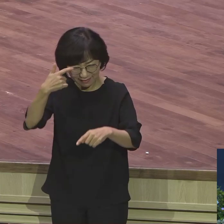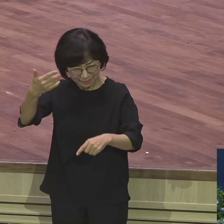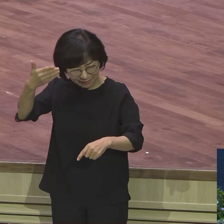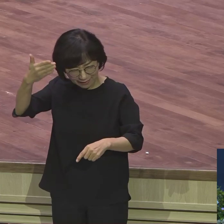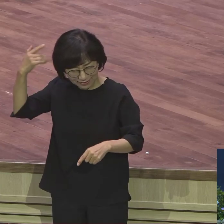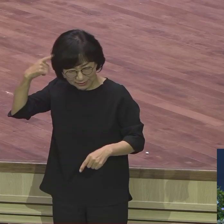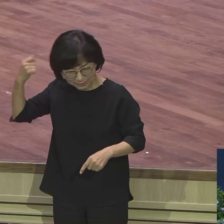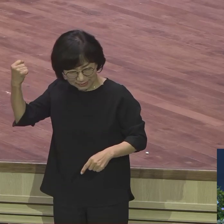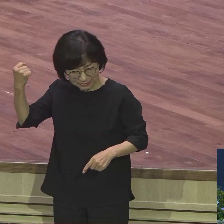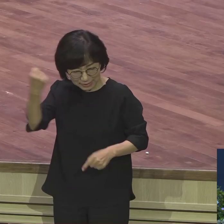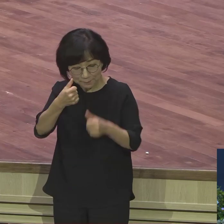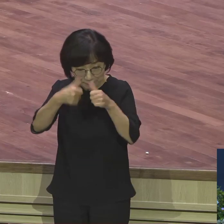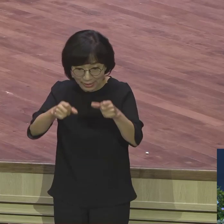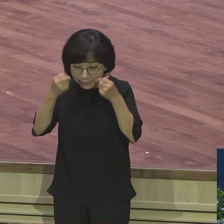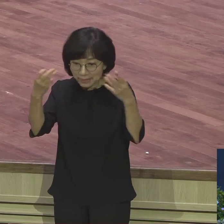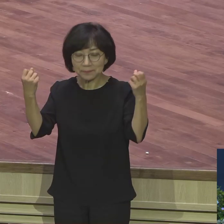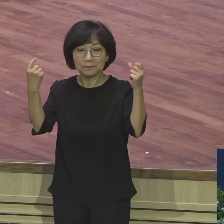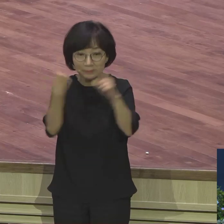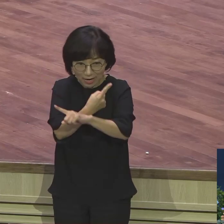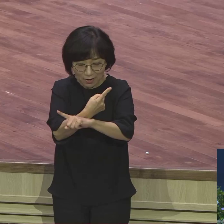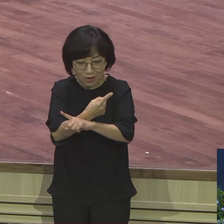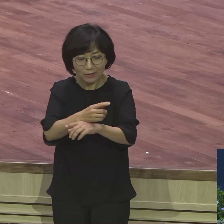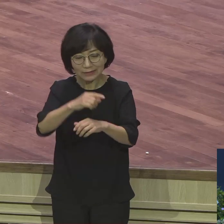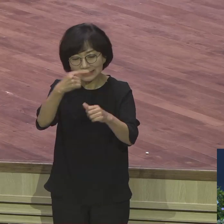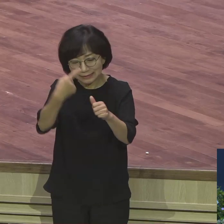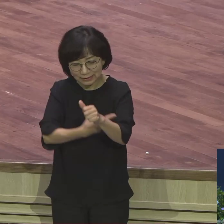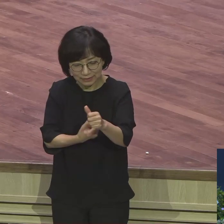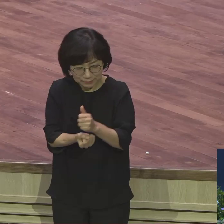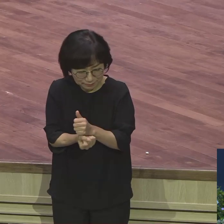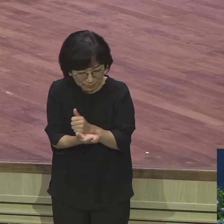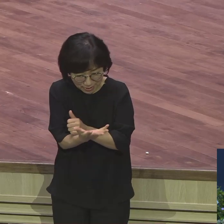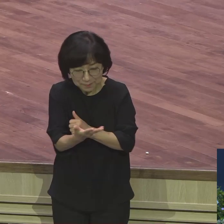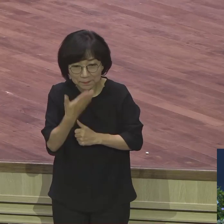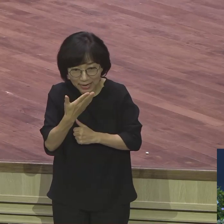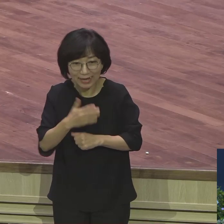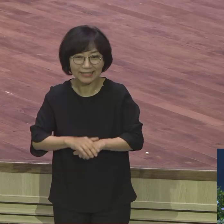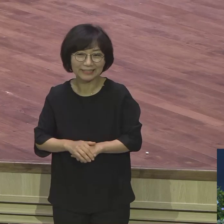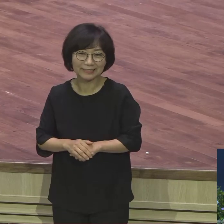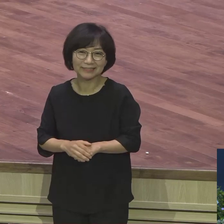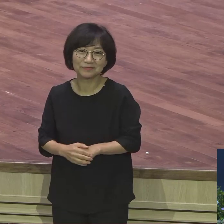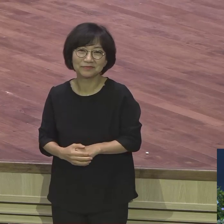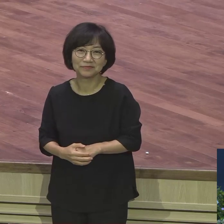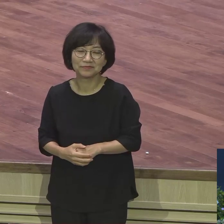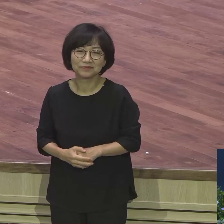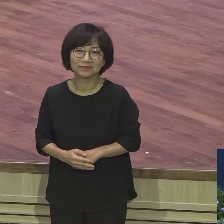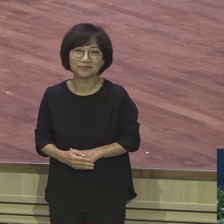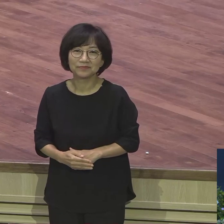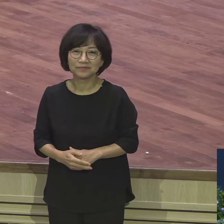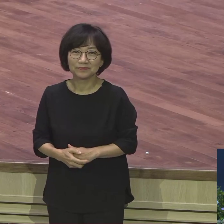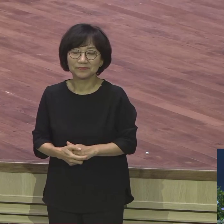바꾸어진다. 전부 다 그렇게 이 은약을 붙잡고 꿈꾸면서 실현을 하면